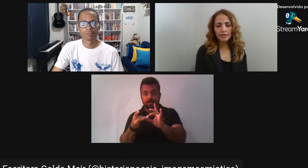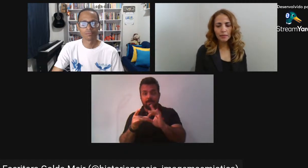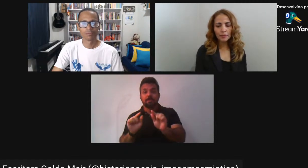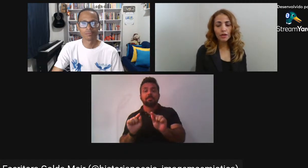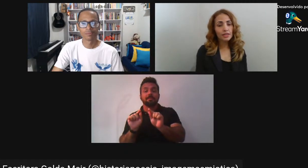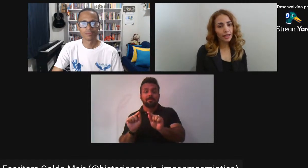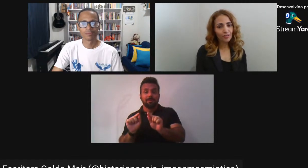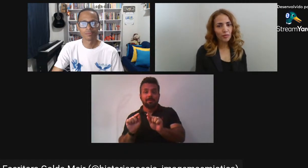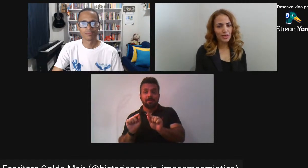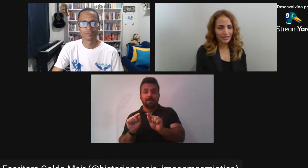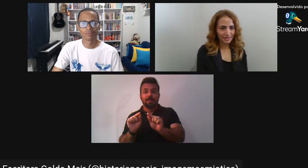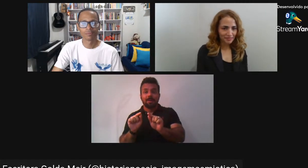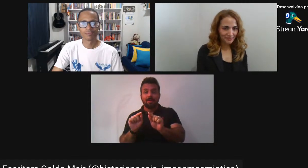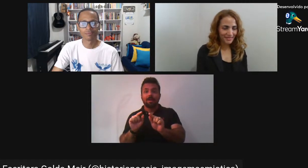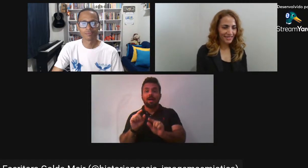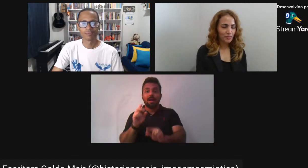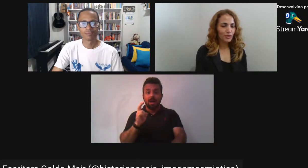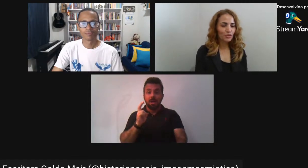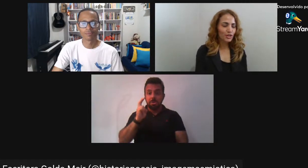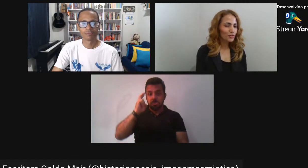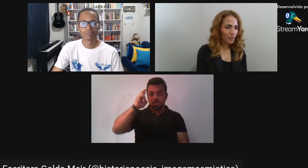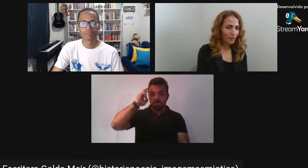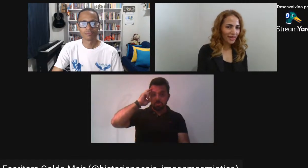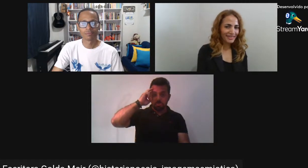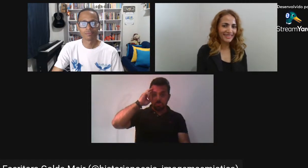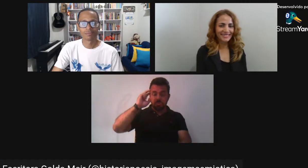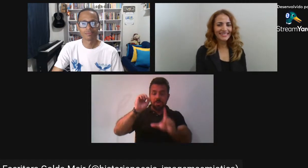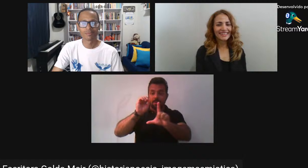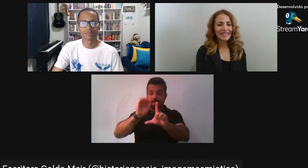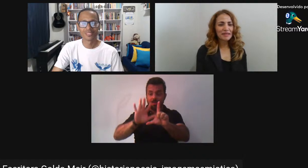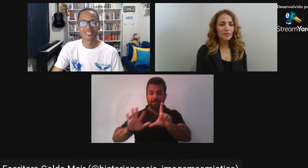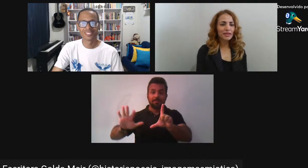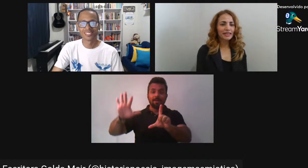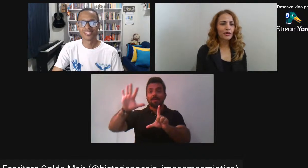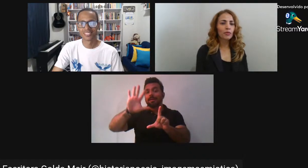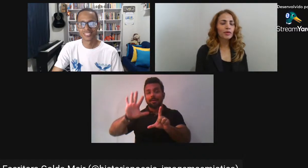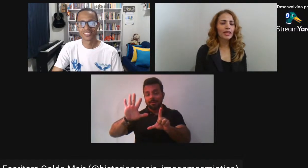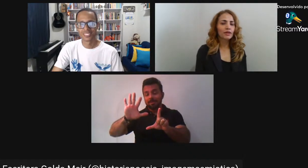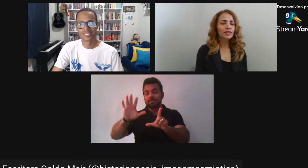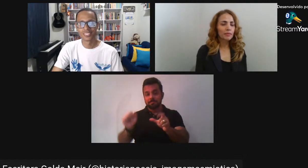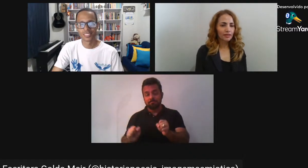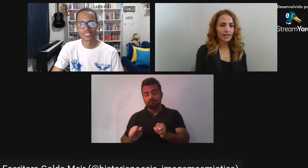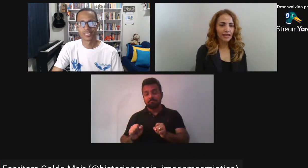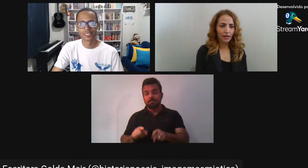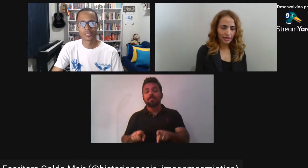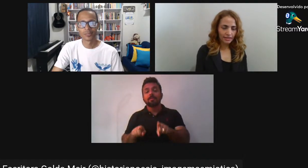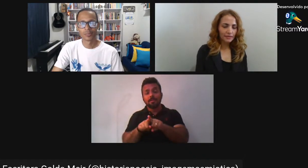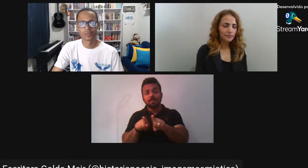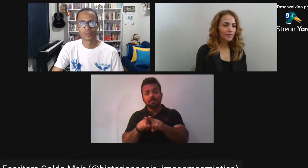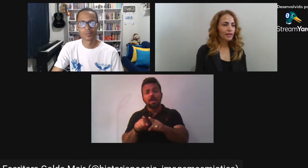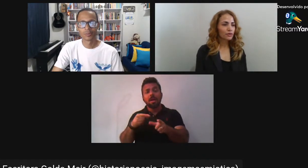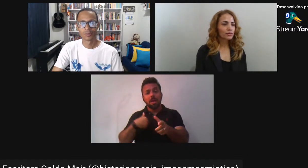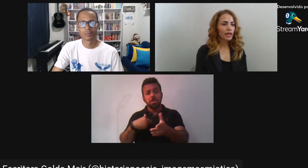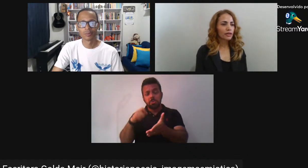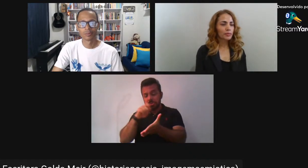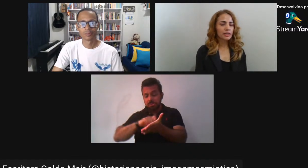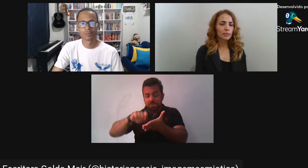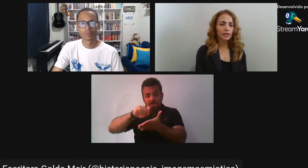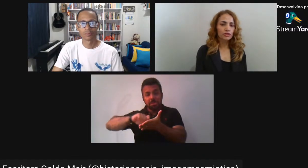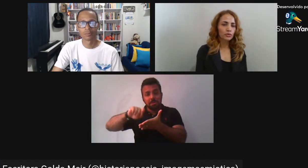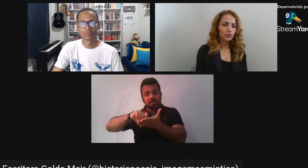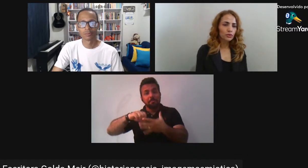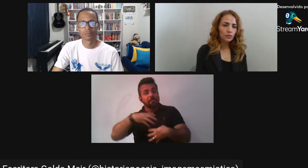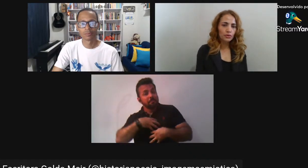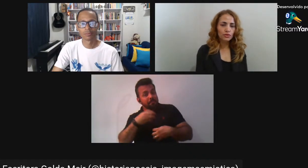E eu escrevo poesia Não posso dizer que sou uma poeta Porque eu não publiquei nenhum trabalho integral ainda Eu tenho